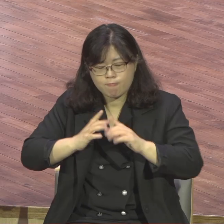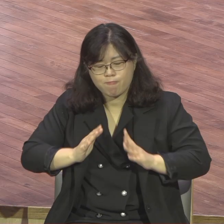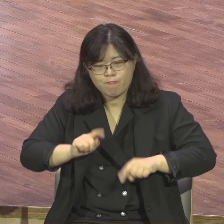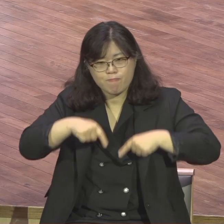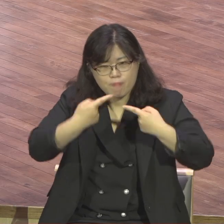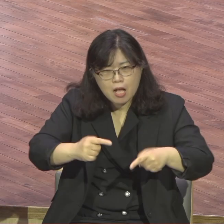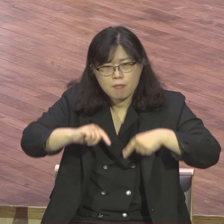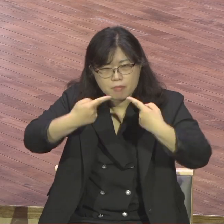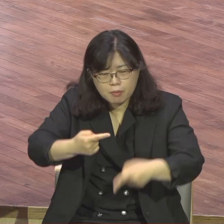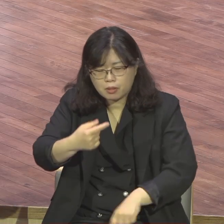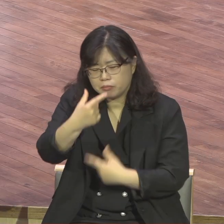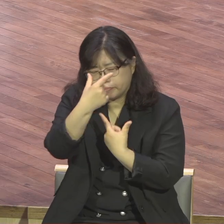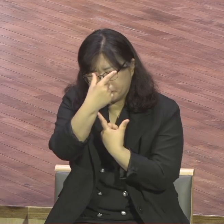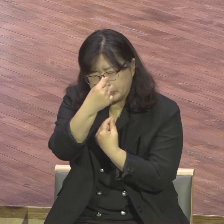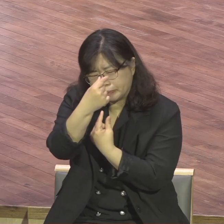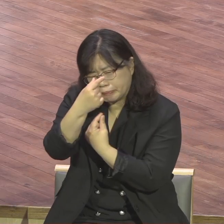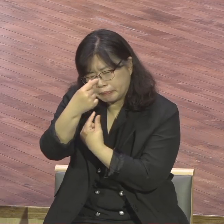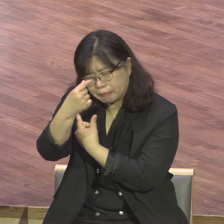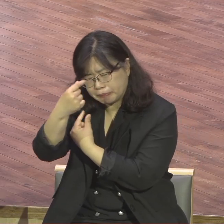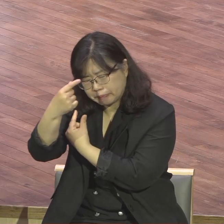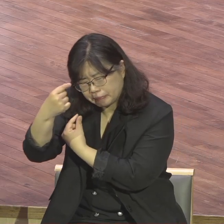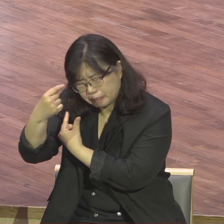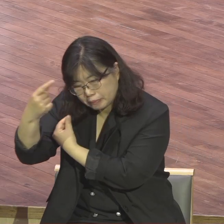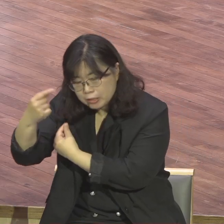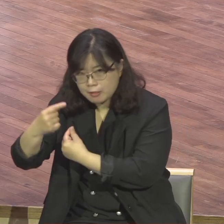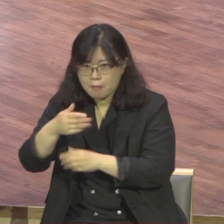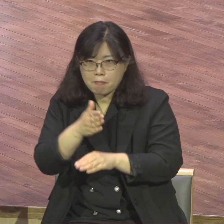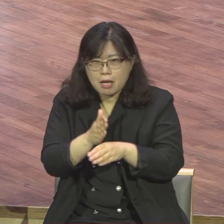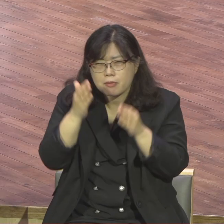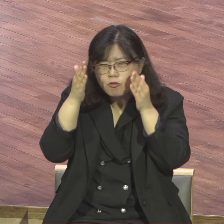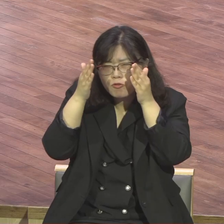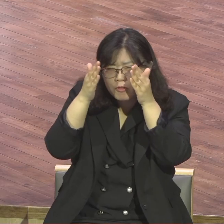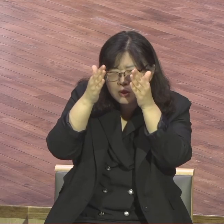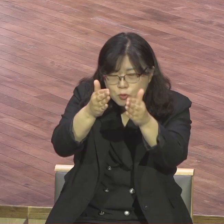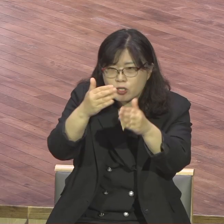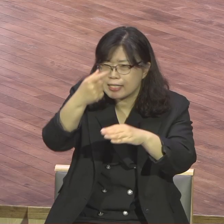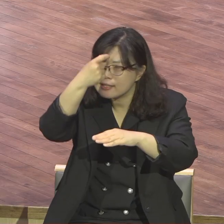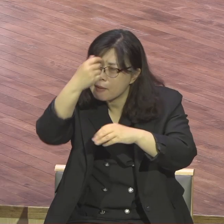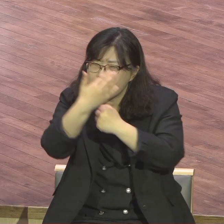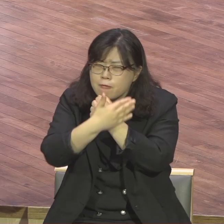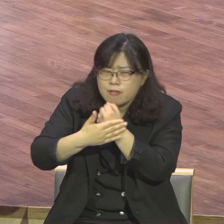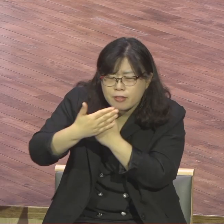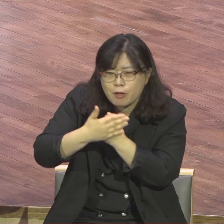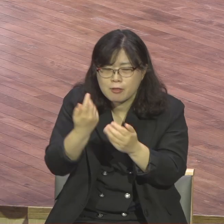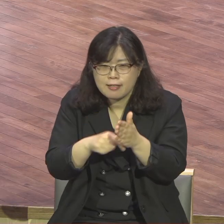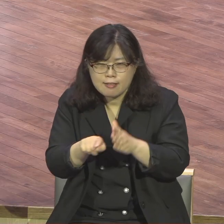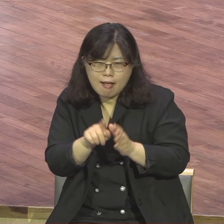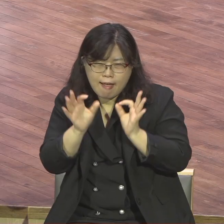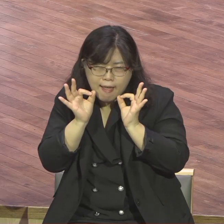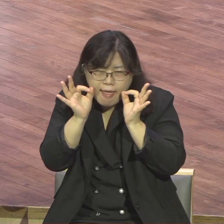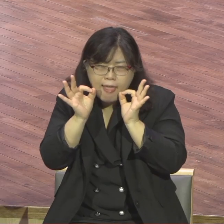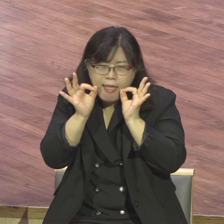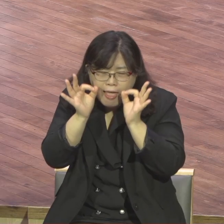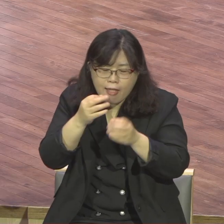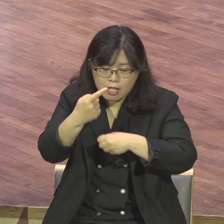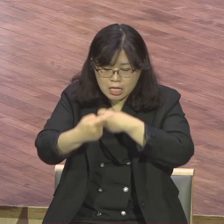참석 정도가 아니라 중심을 다해서 말씀의 은혜를 받으러 예를 썼어요 1년이 지났어요 어떻게 됐겠어요